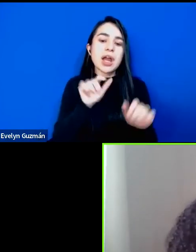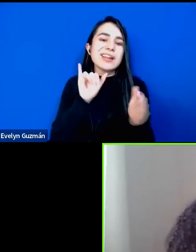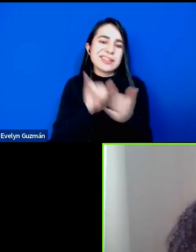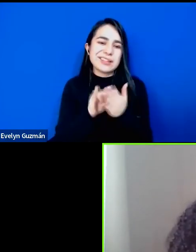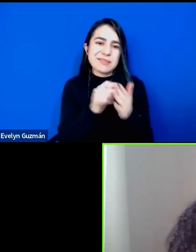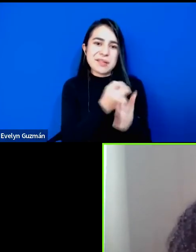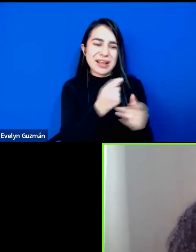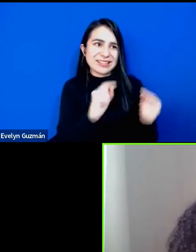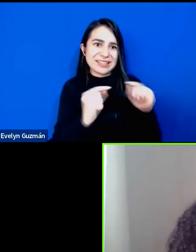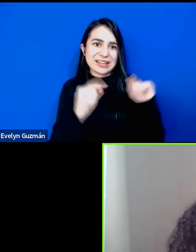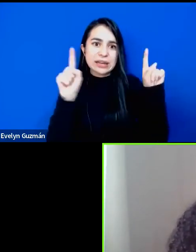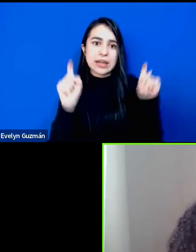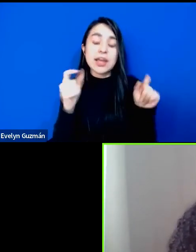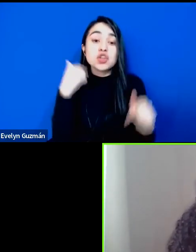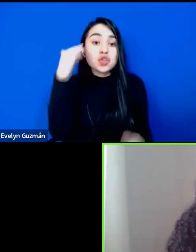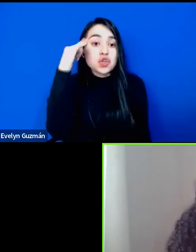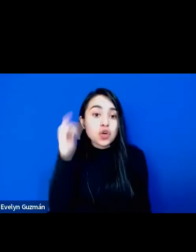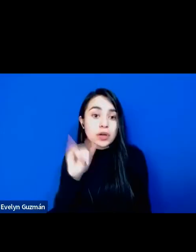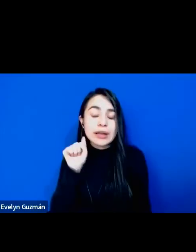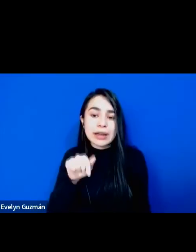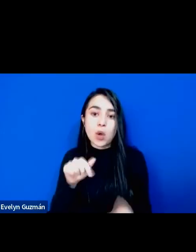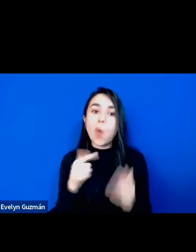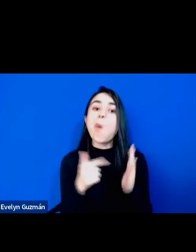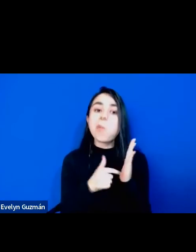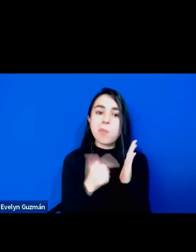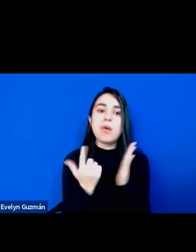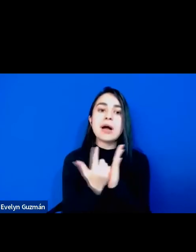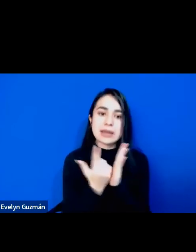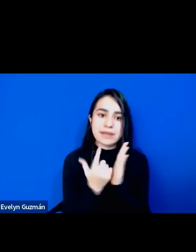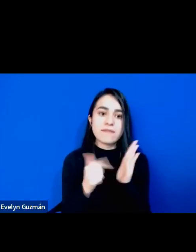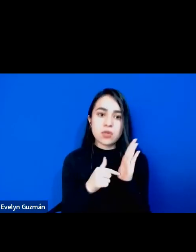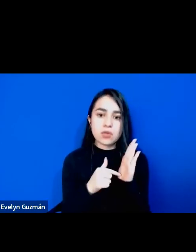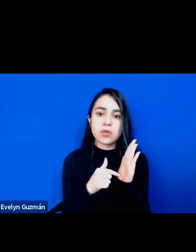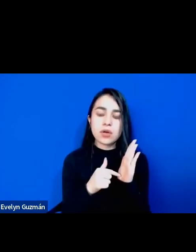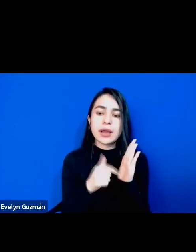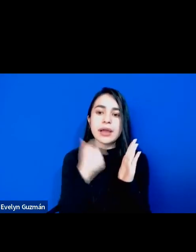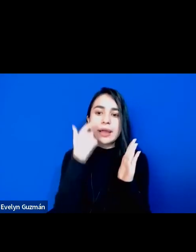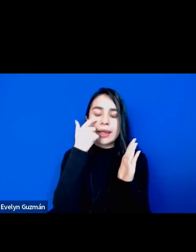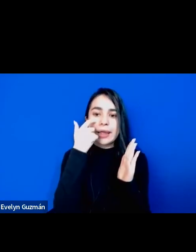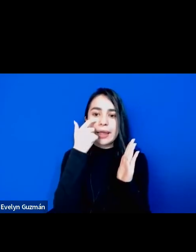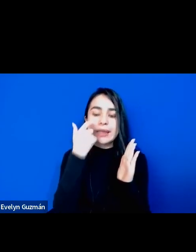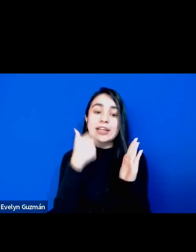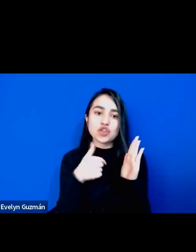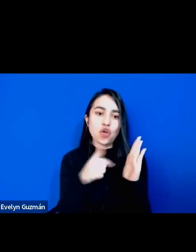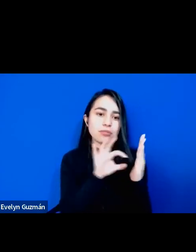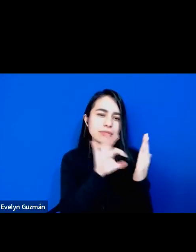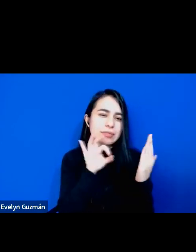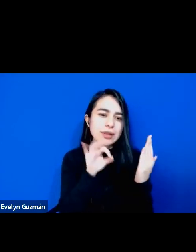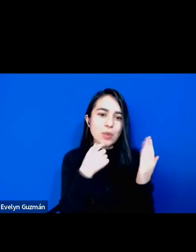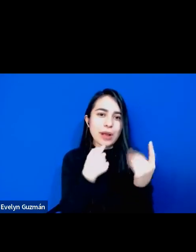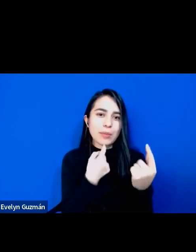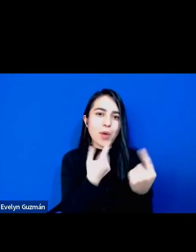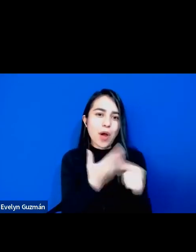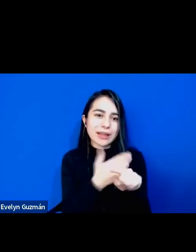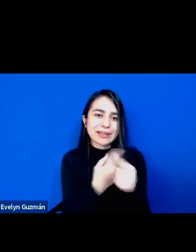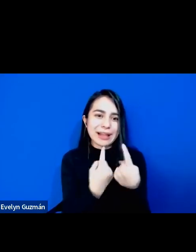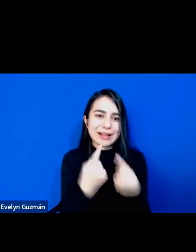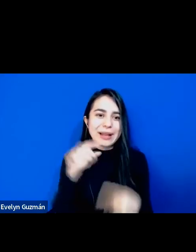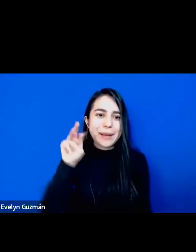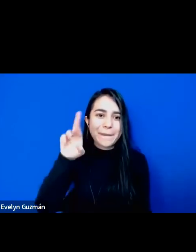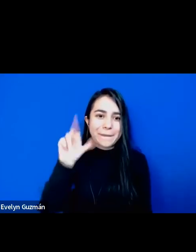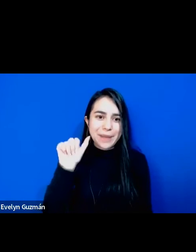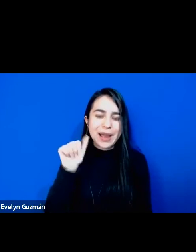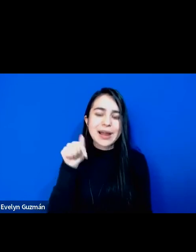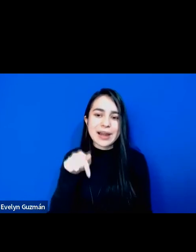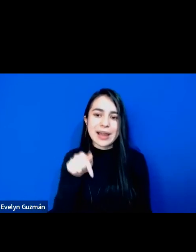Penso que hay una pasaje en este libro que voy a hablar con Mara en este momento y queda